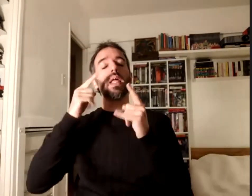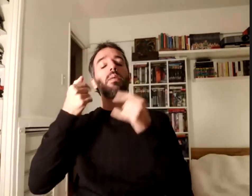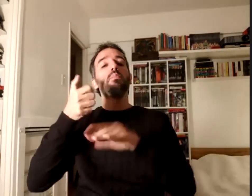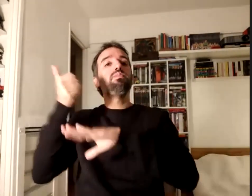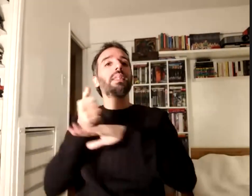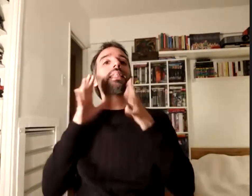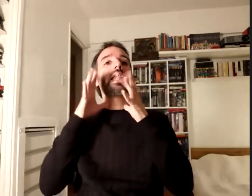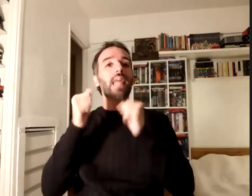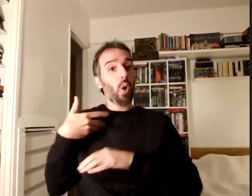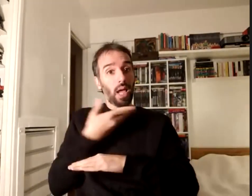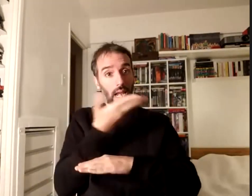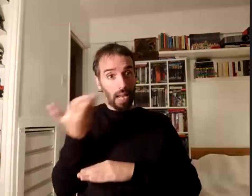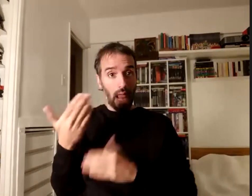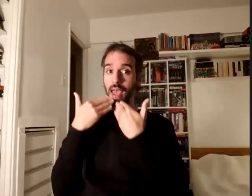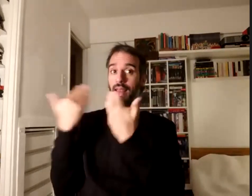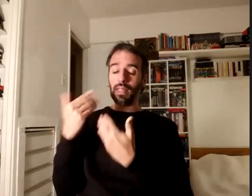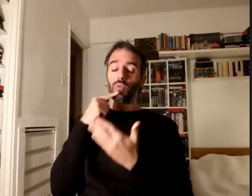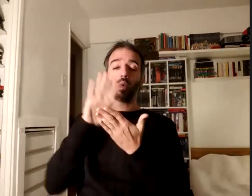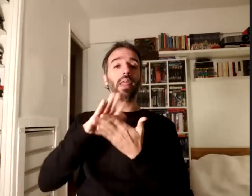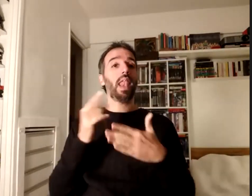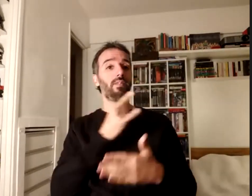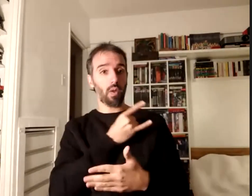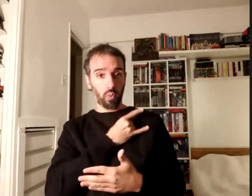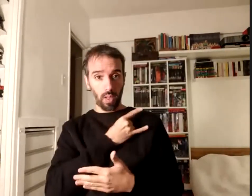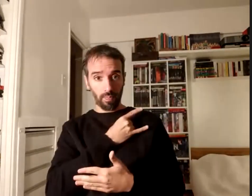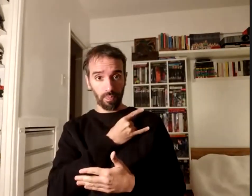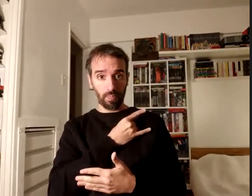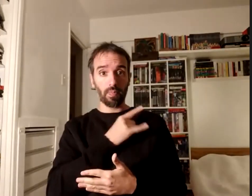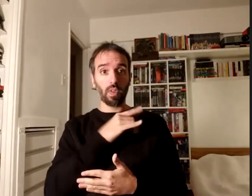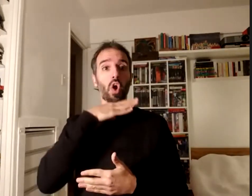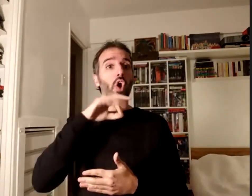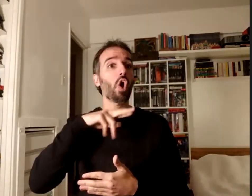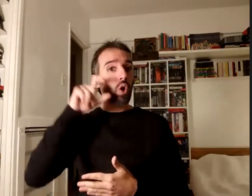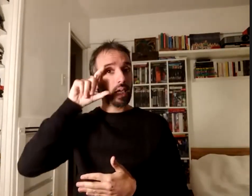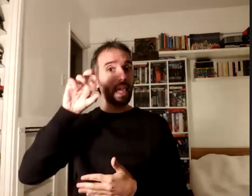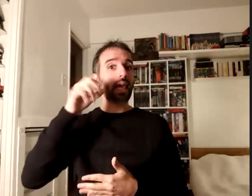la Facultad Jorge Gugliota quien nos acompaña también en la sala